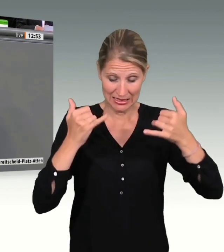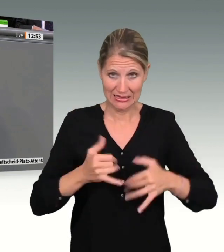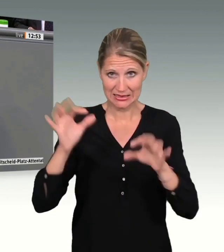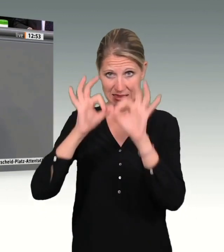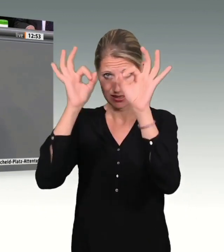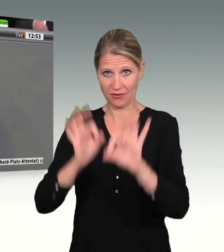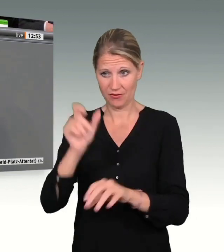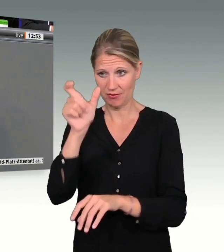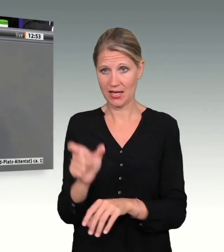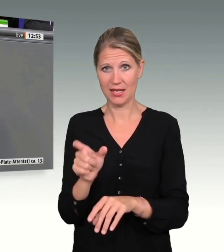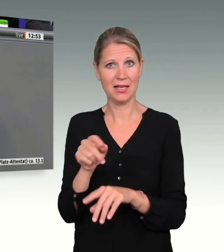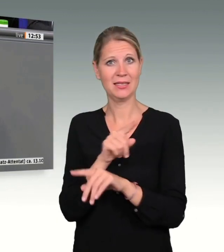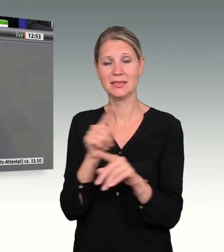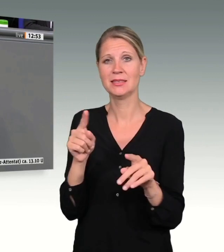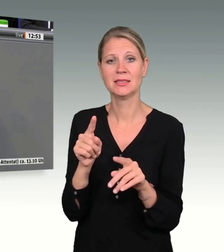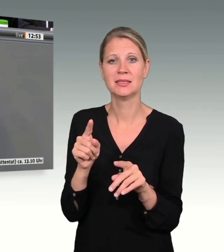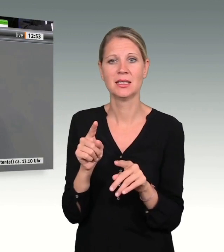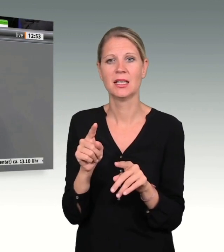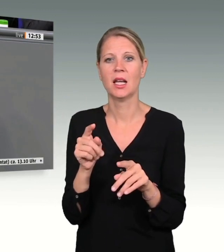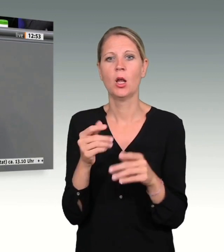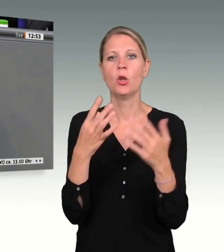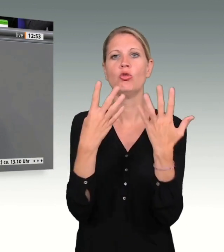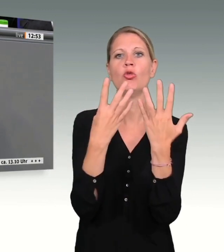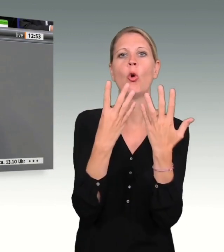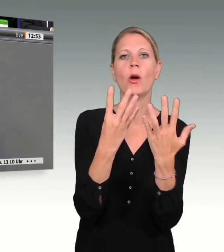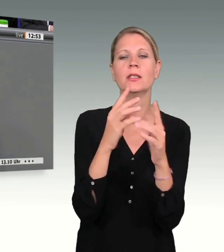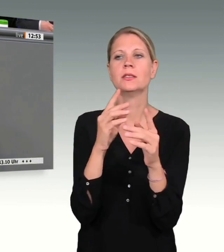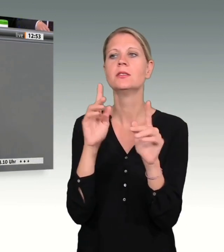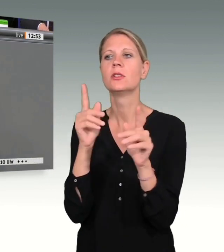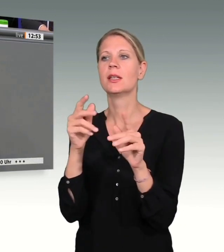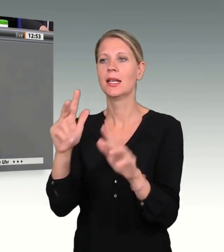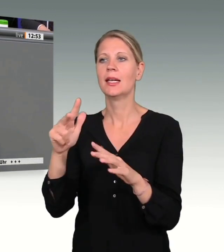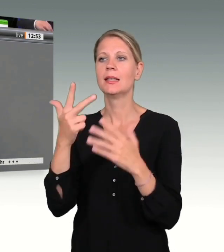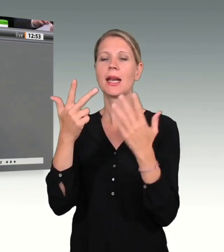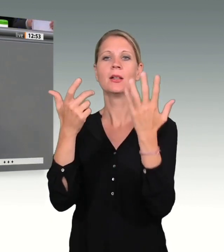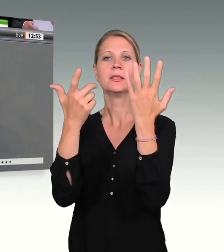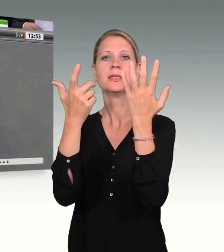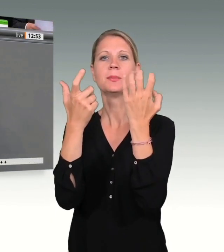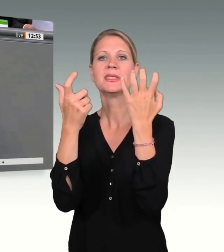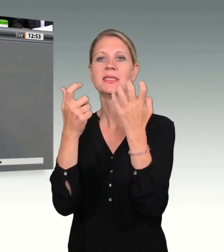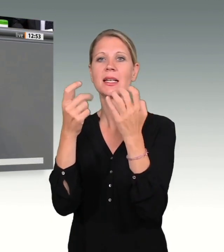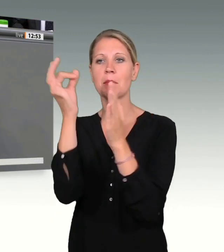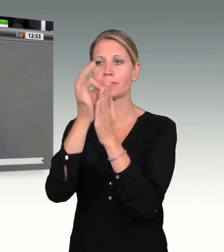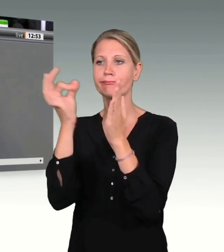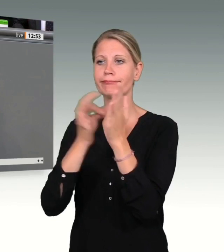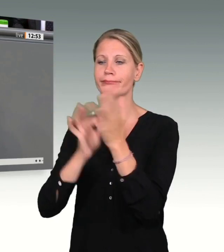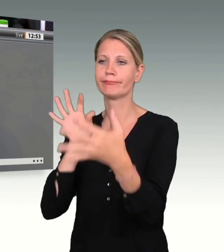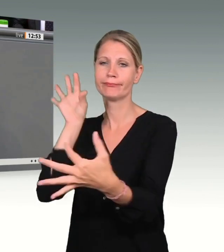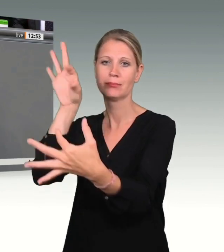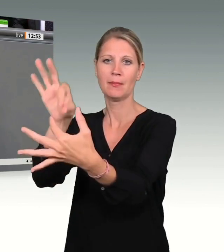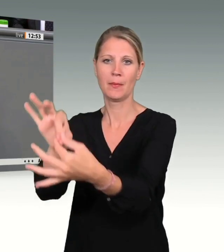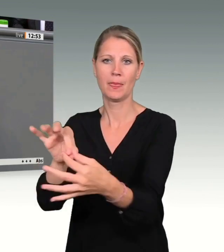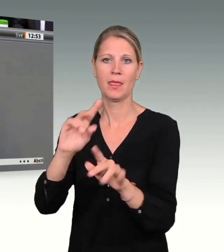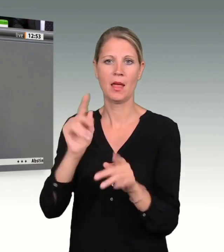Merkmalen bewertet, wo auch das Umfeld mit eingezogen wird. Durch das System von Radar IT hat man ein besseres